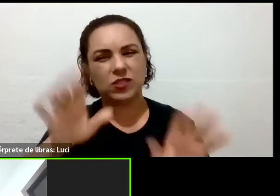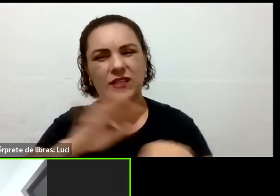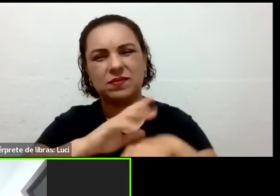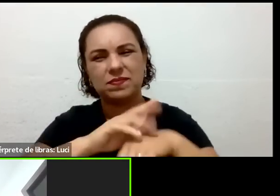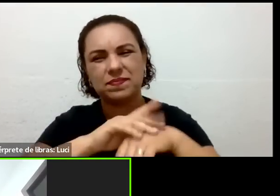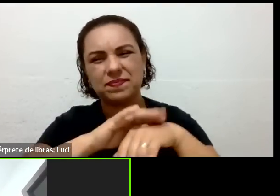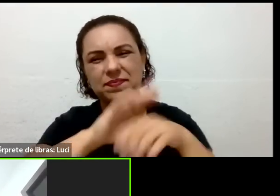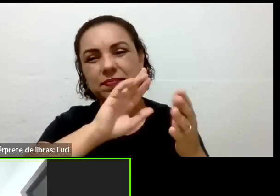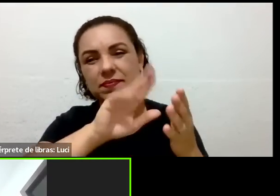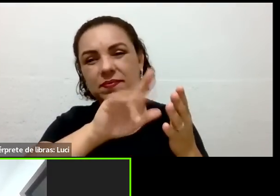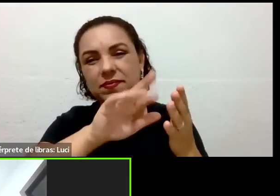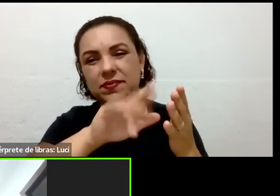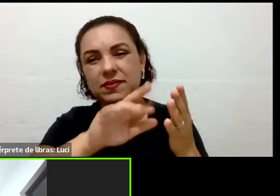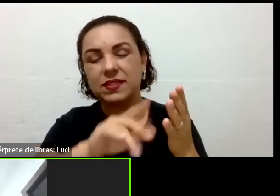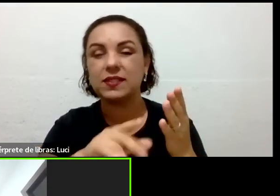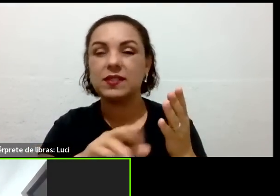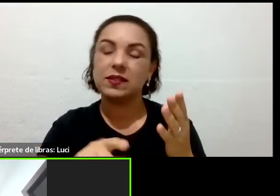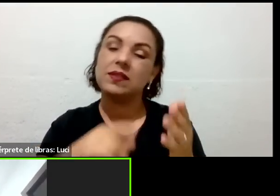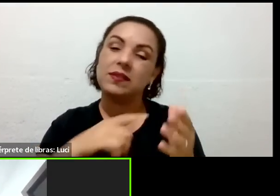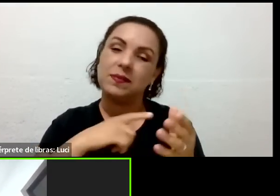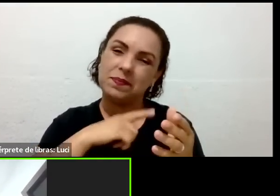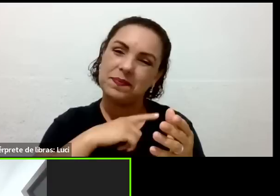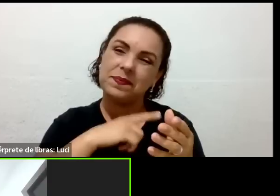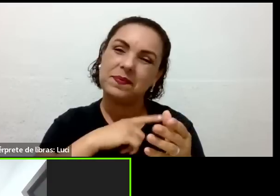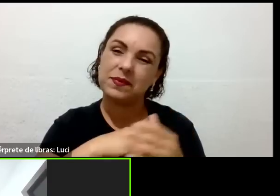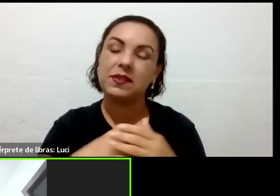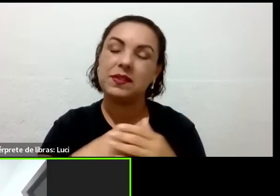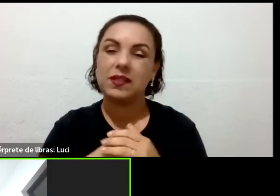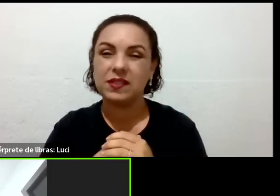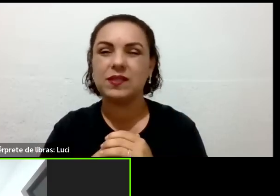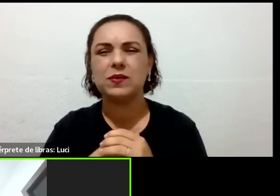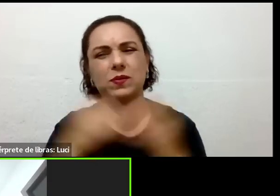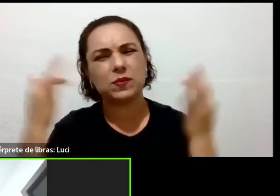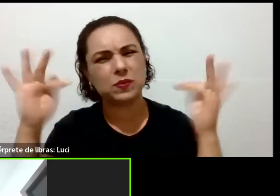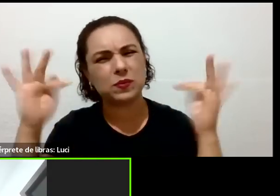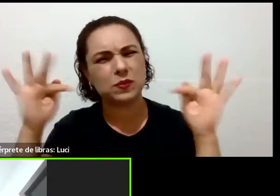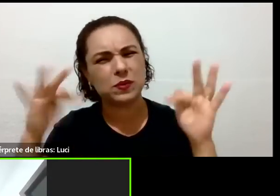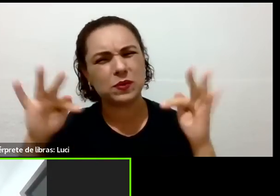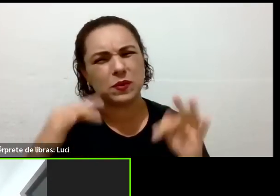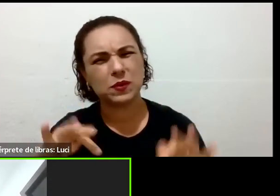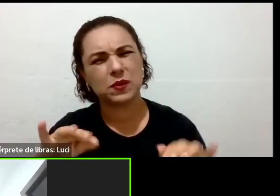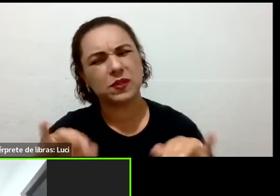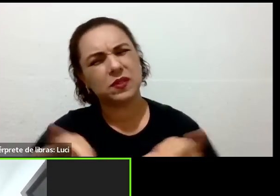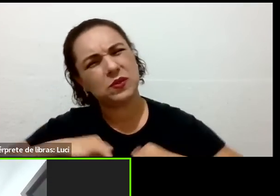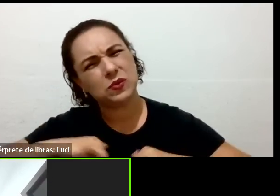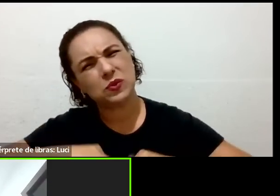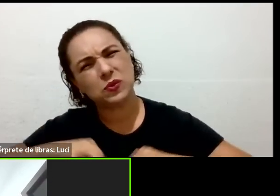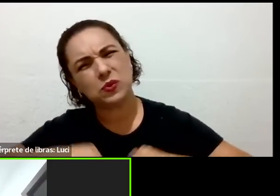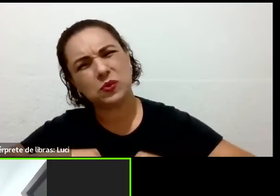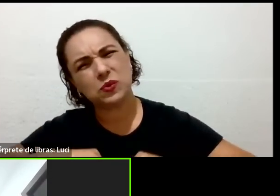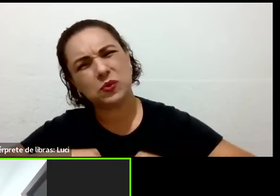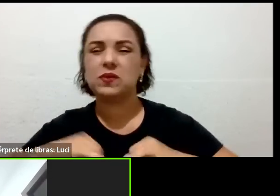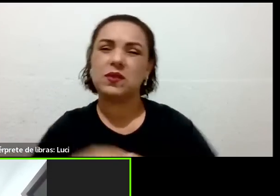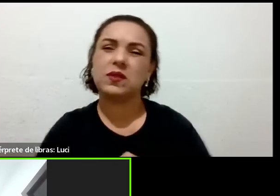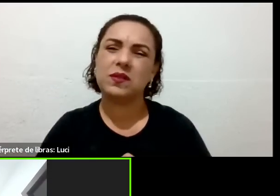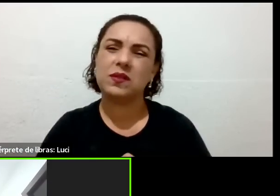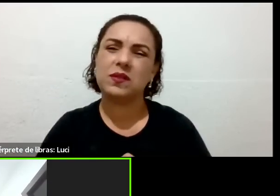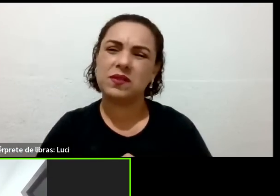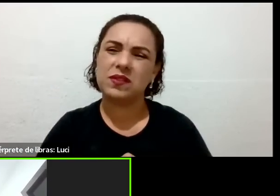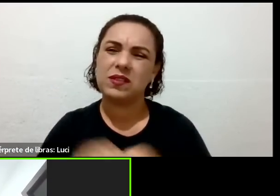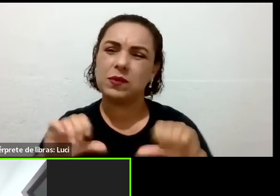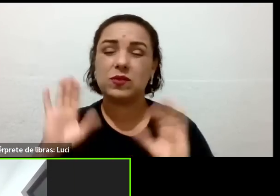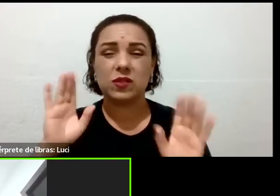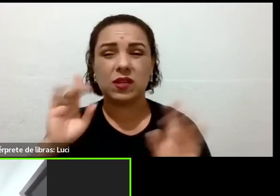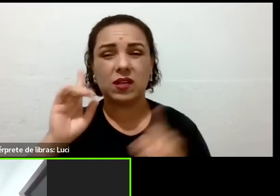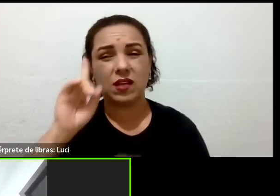A fibromialgia é uma das coisas que tem, assim, me afetado muito nos últimos dias, né? Eu já carrego ela, já tem um ano e pouco que eu